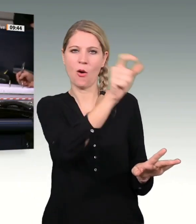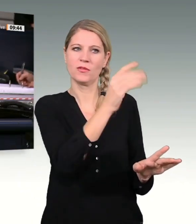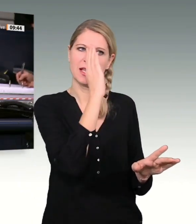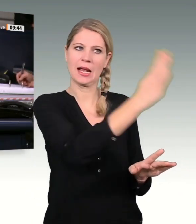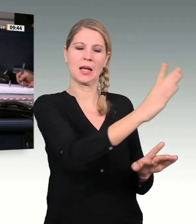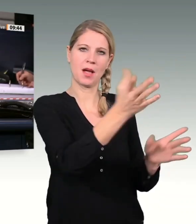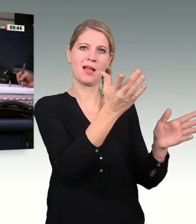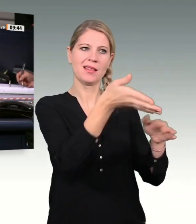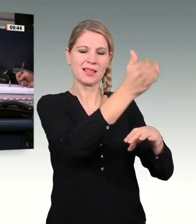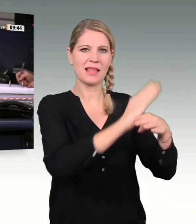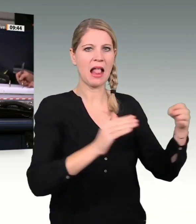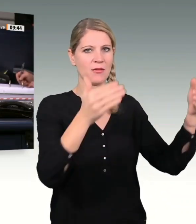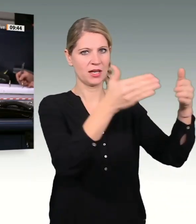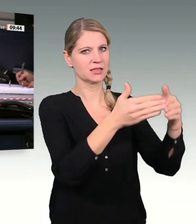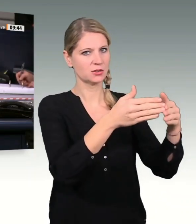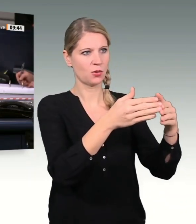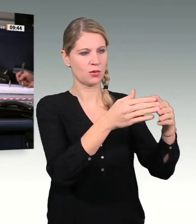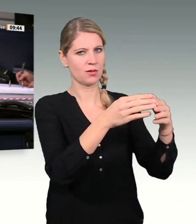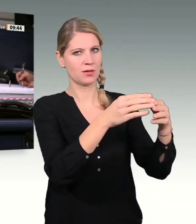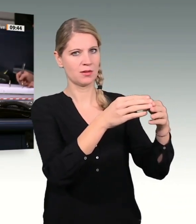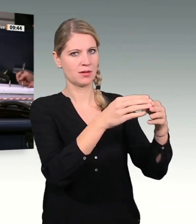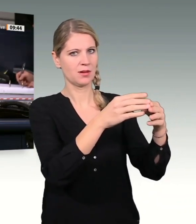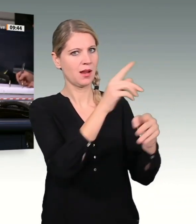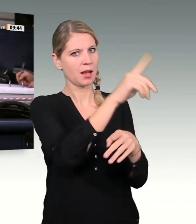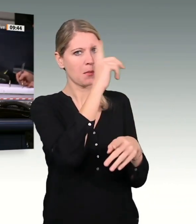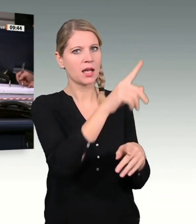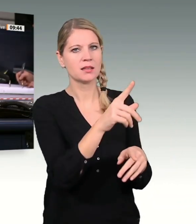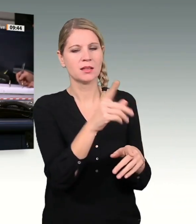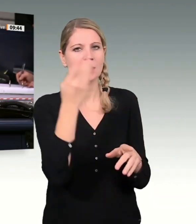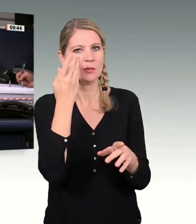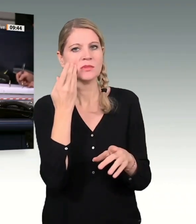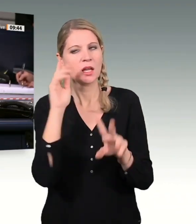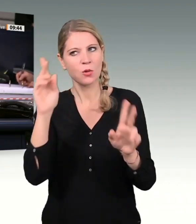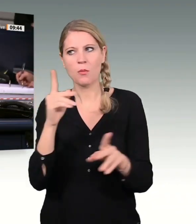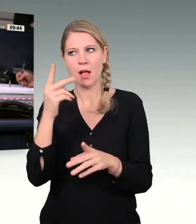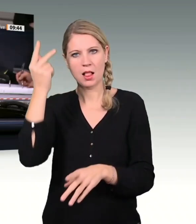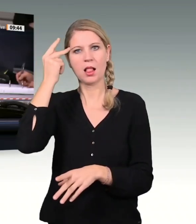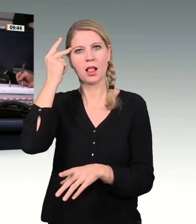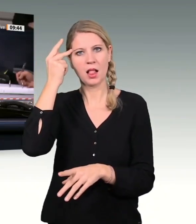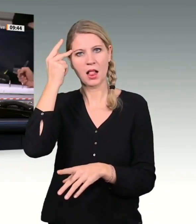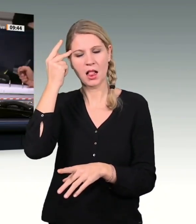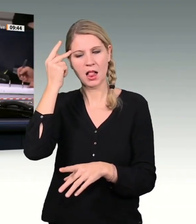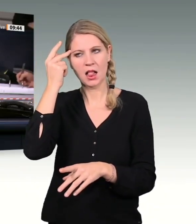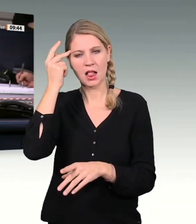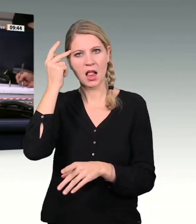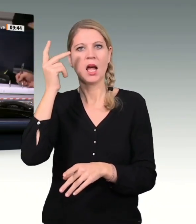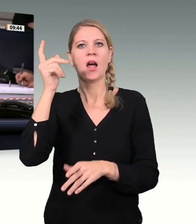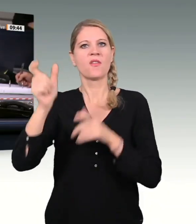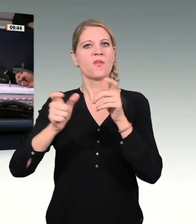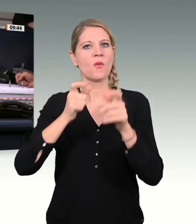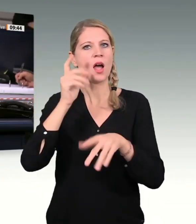an eine angemessene Wortwahl zu denken. Das gilt für alle. Ich will das noch einmal sagen, weil ich das am Anfang meiner